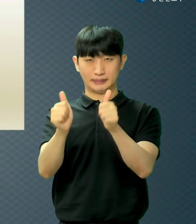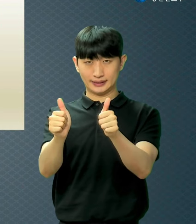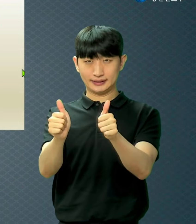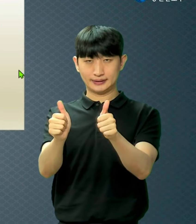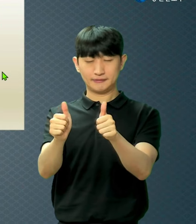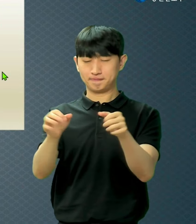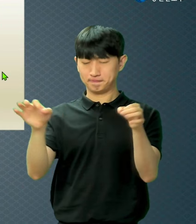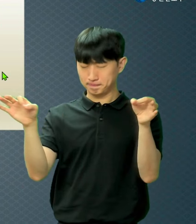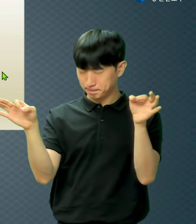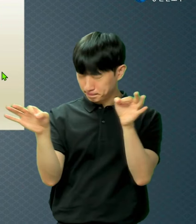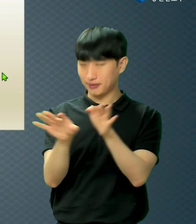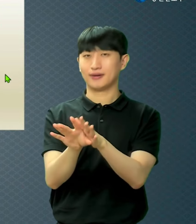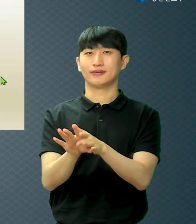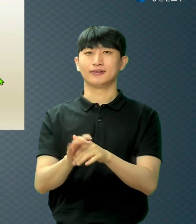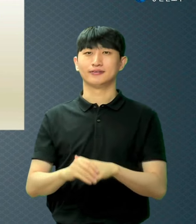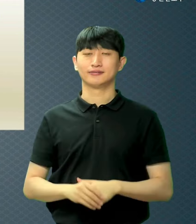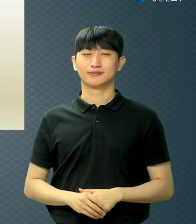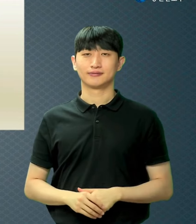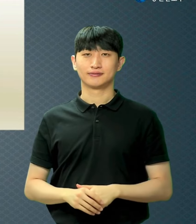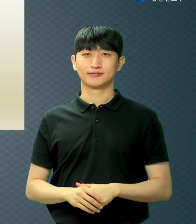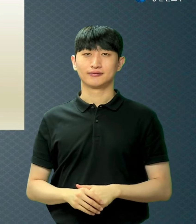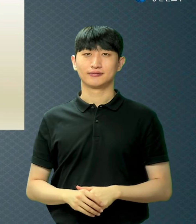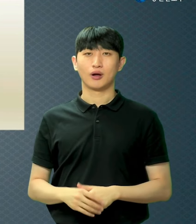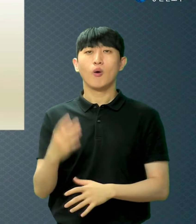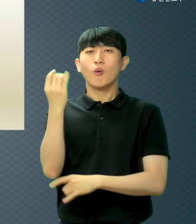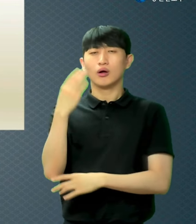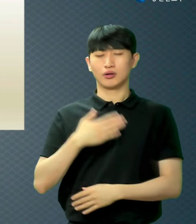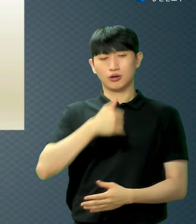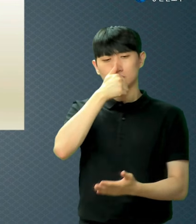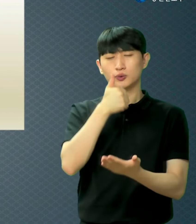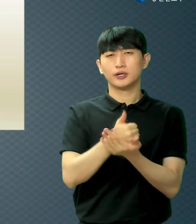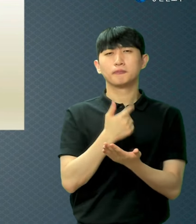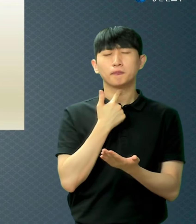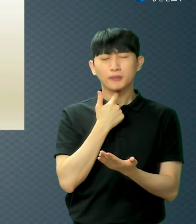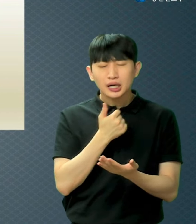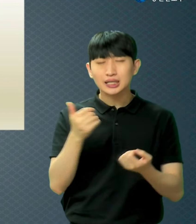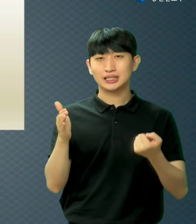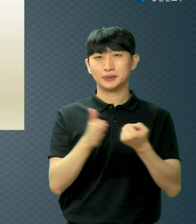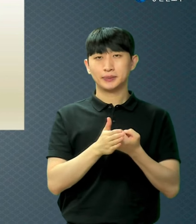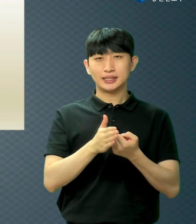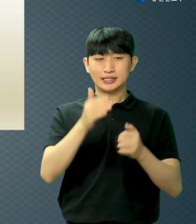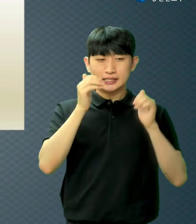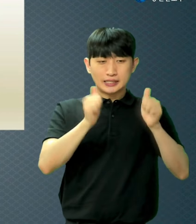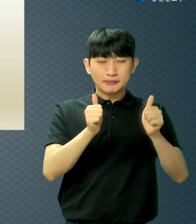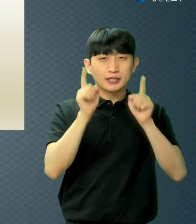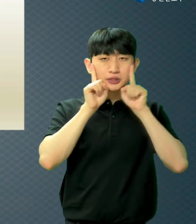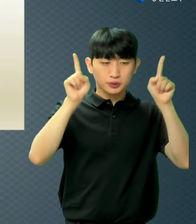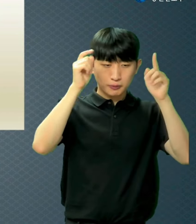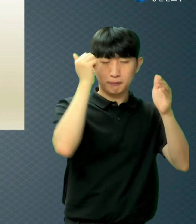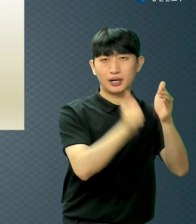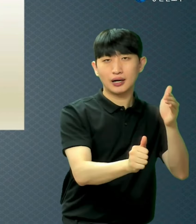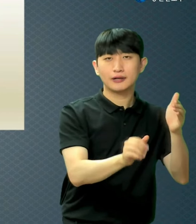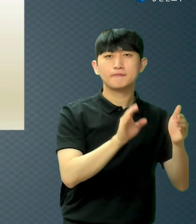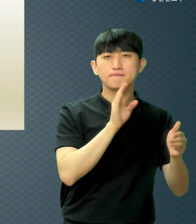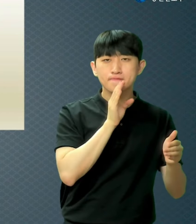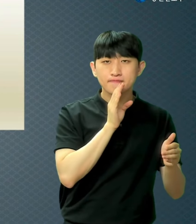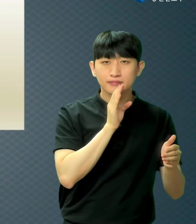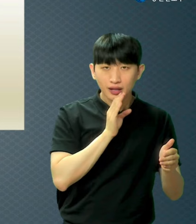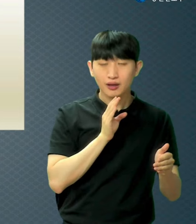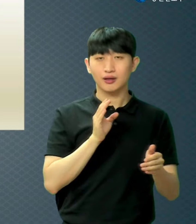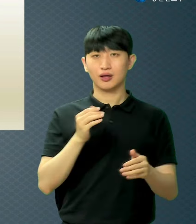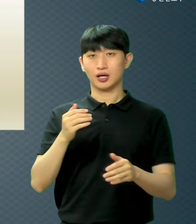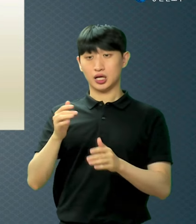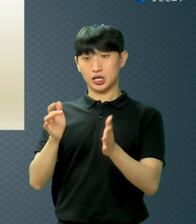내가 받아야 될 심판을 예수님이 십자가에서 대신